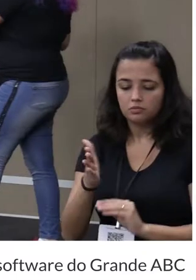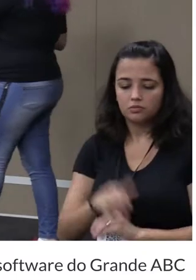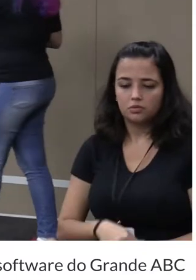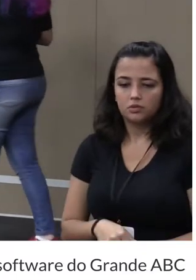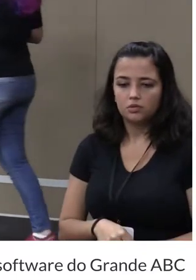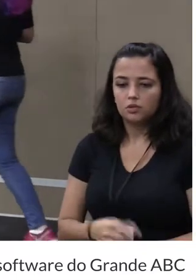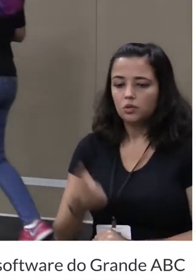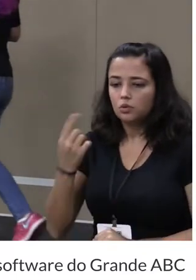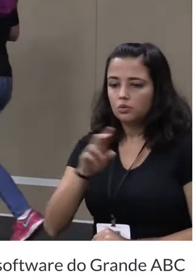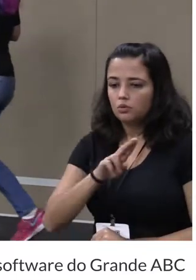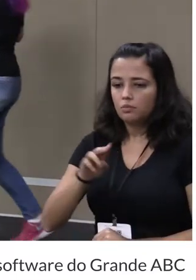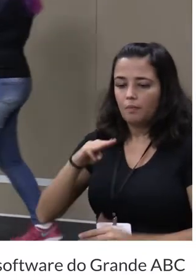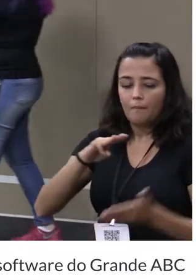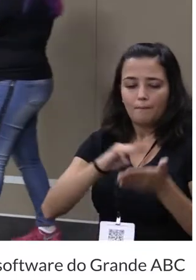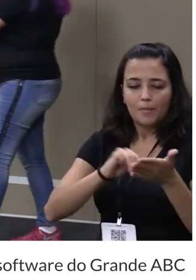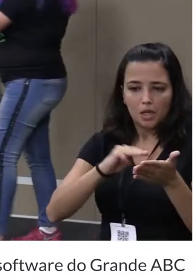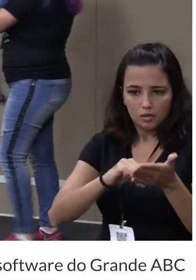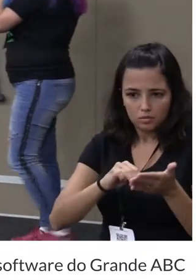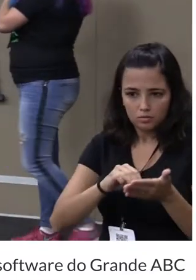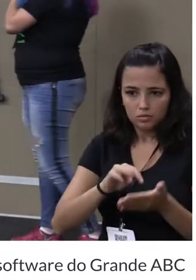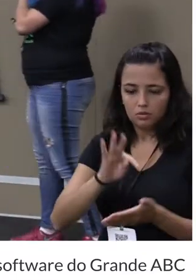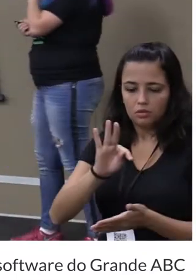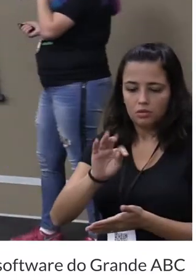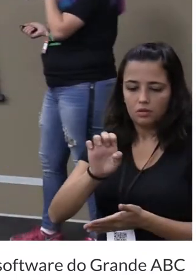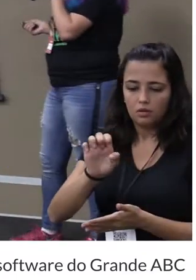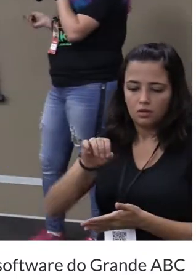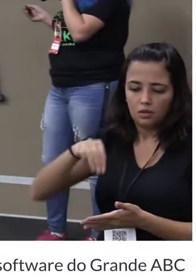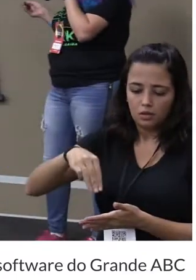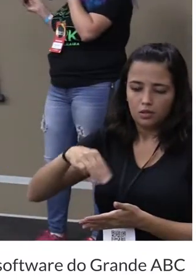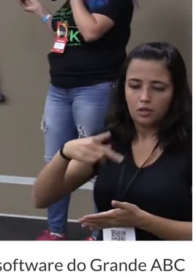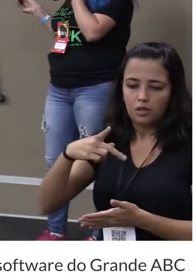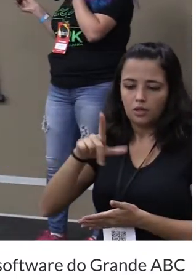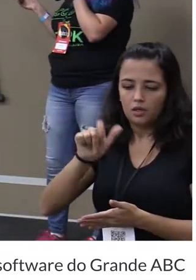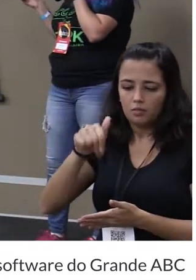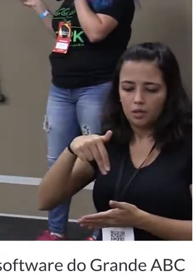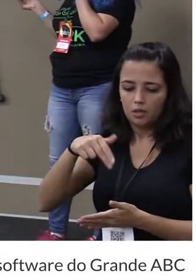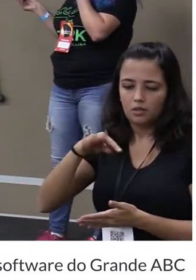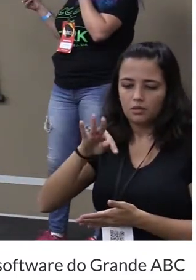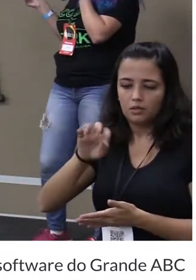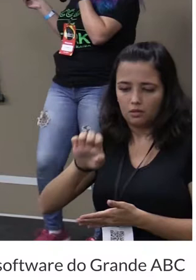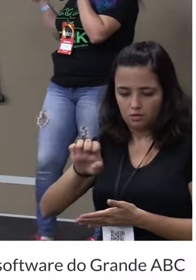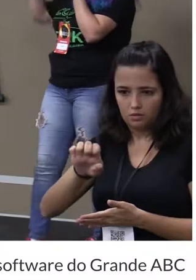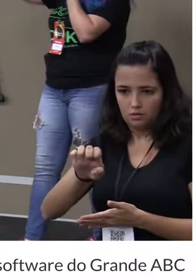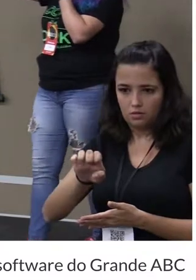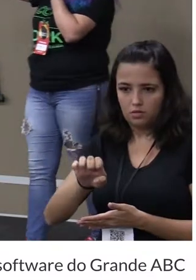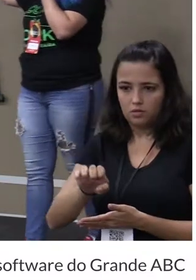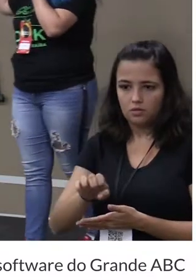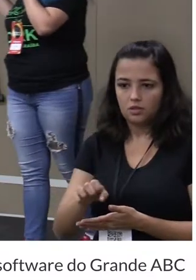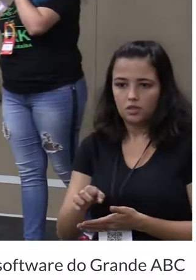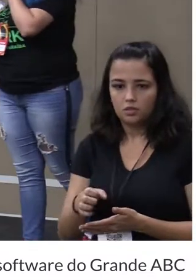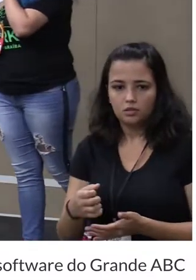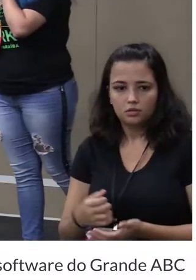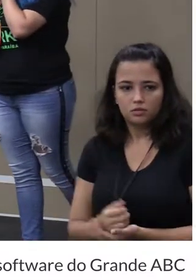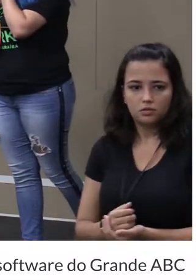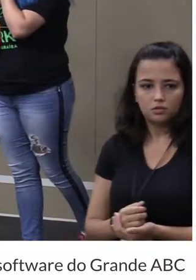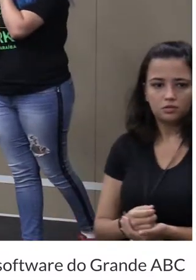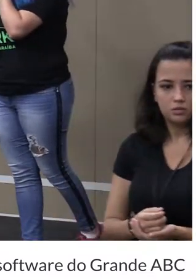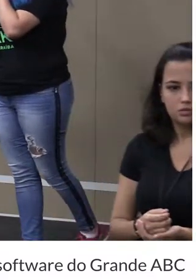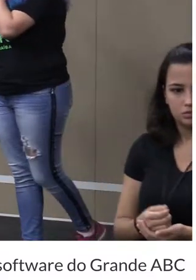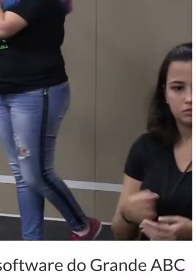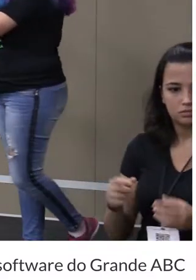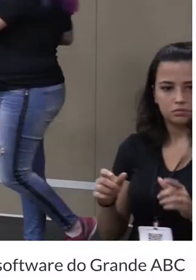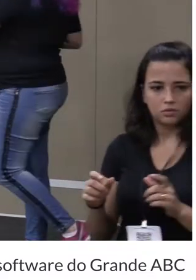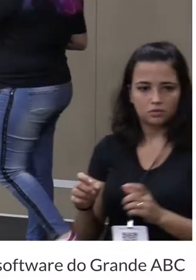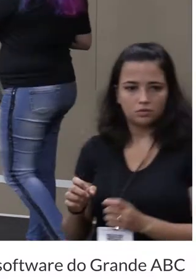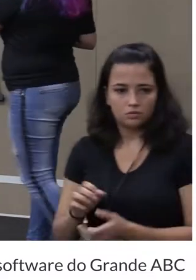E aqui, eu chamei um método, template. É bem parecido com React. Se alguém trabalha com React, talvez se